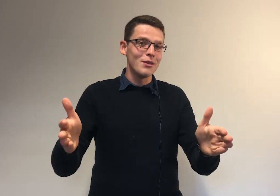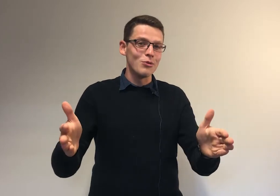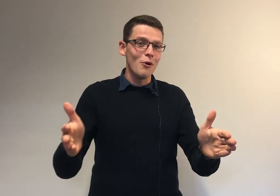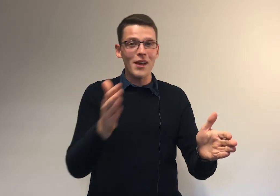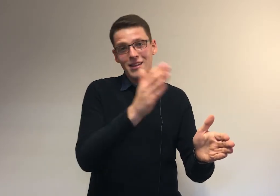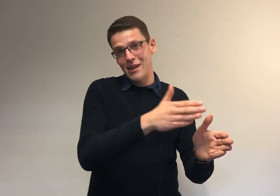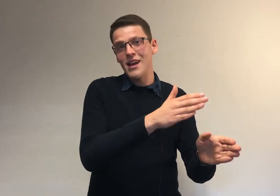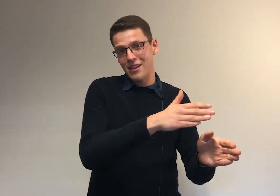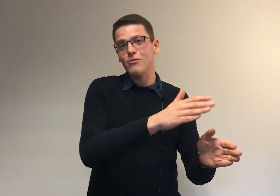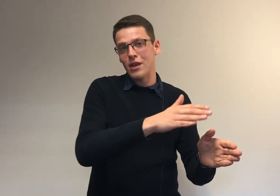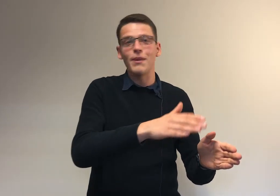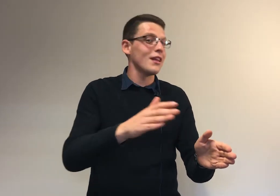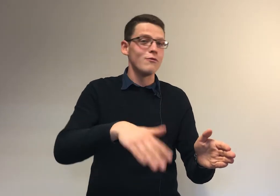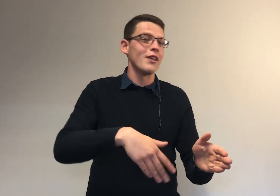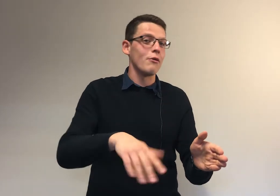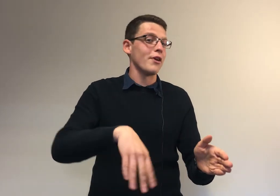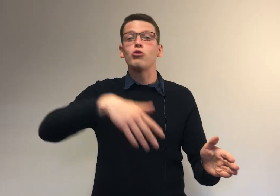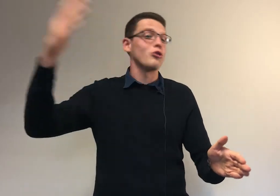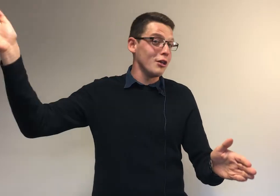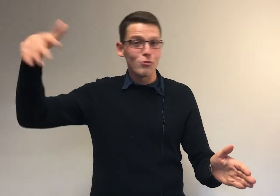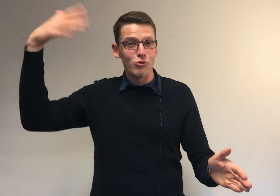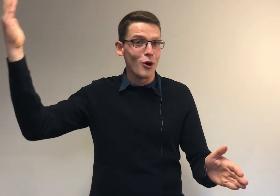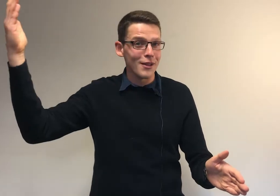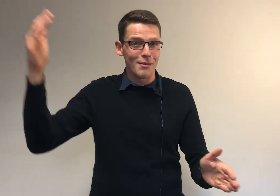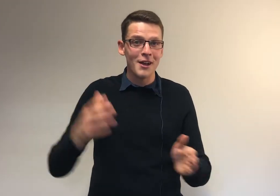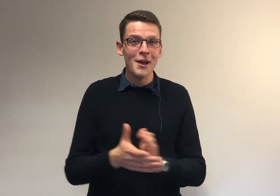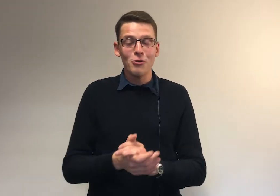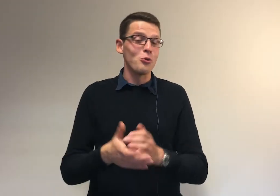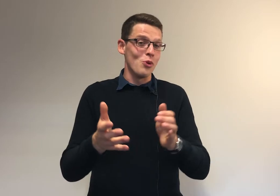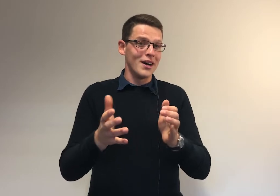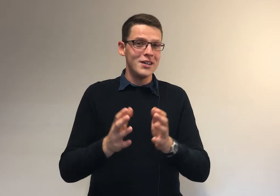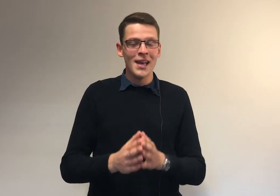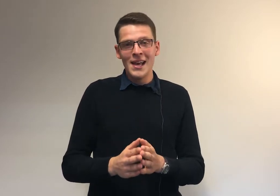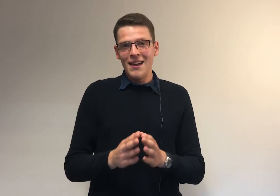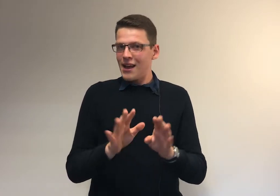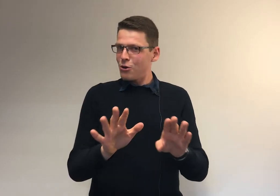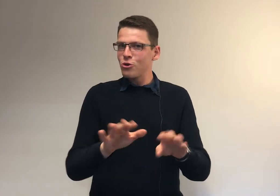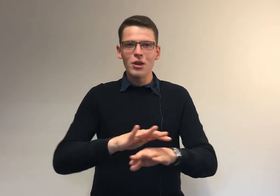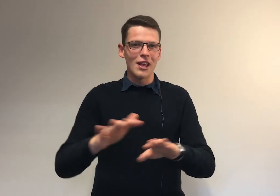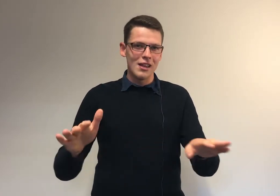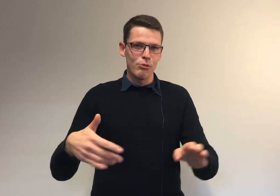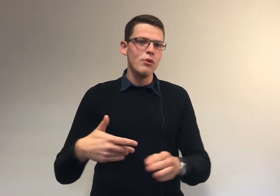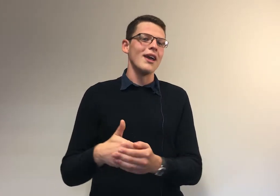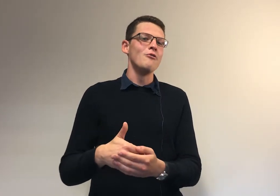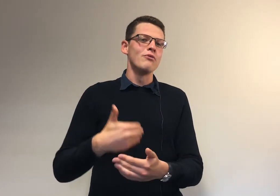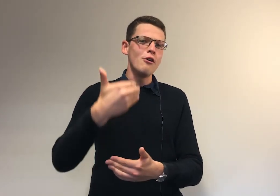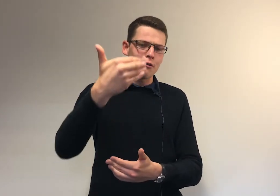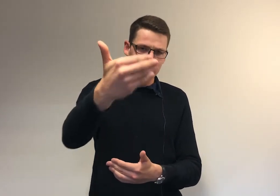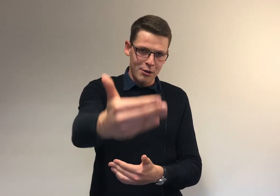'étudiant. Et ce qui est bien, c'est qu'ils vont se répéter, tu vas en faire une centaine, plus ou moins d'examens. Donc courage ! Quelques trucs dès le début, et à nouveau, on fera une